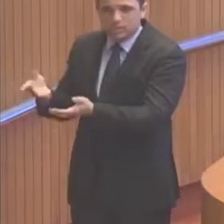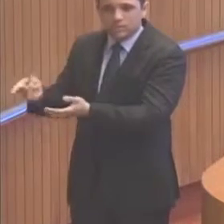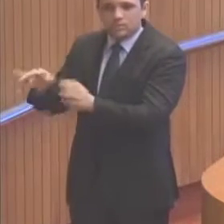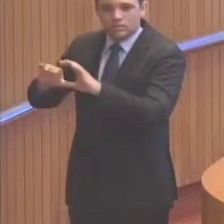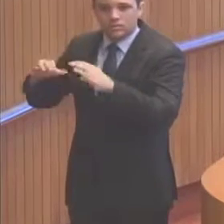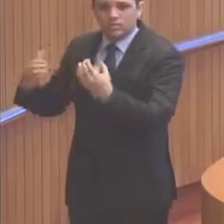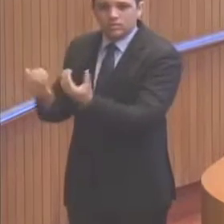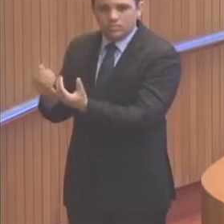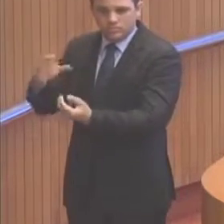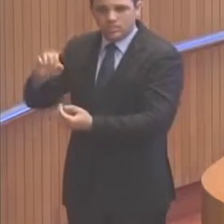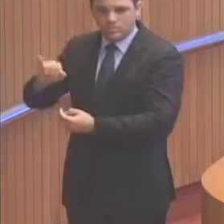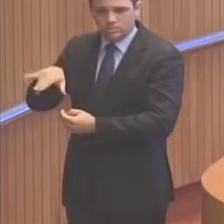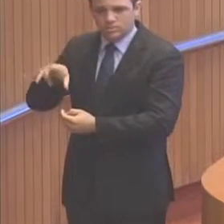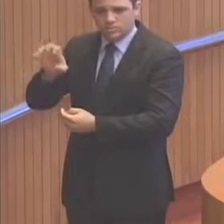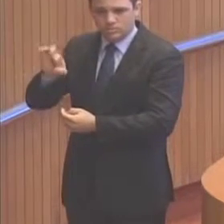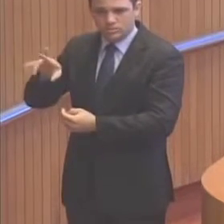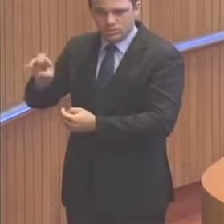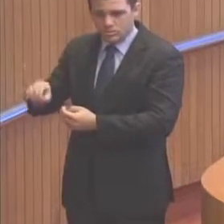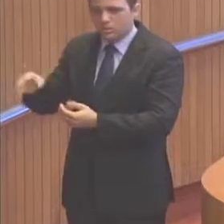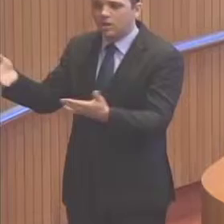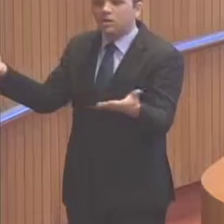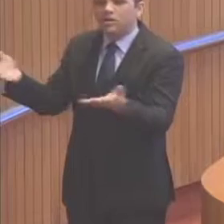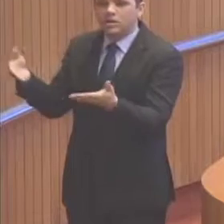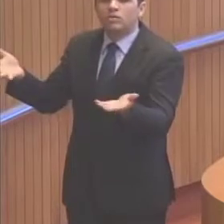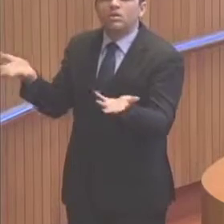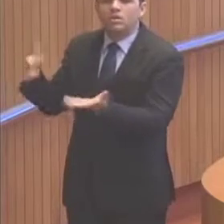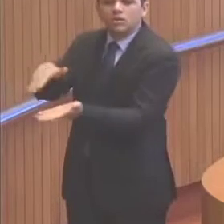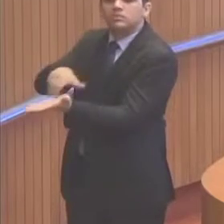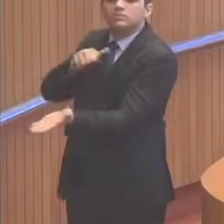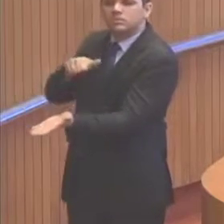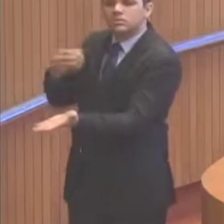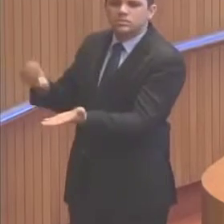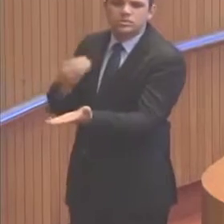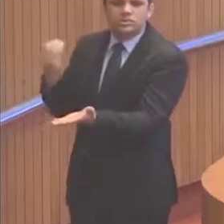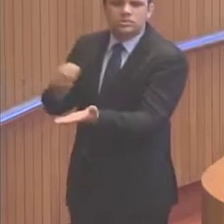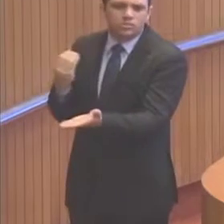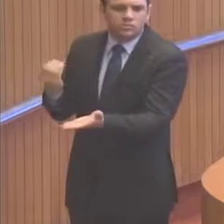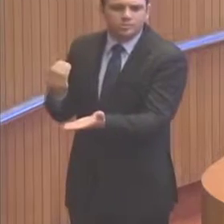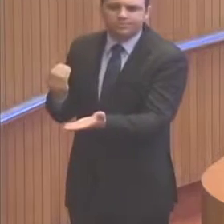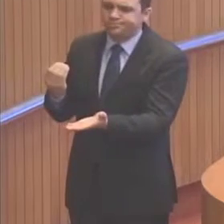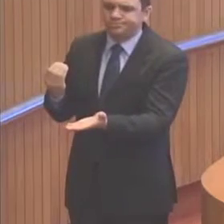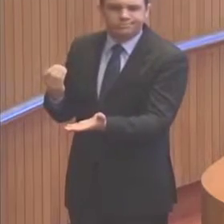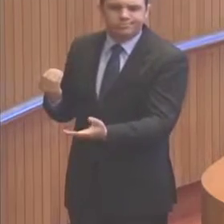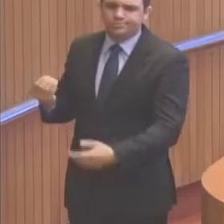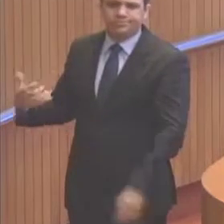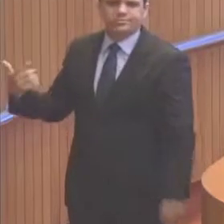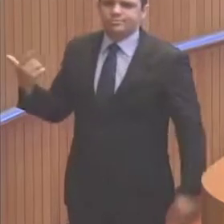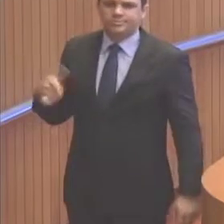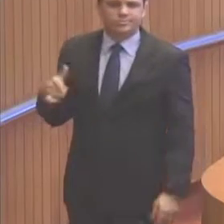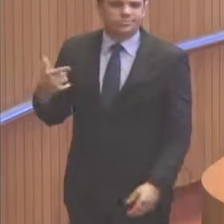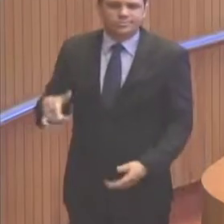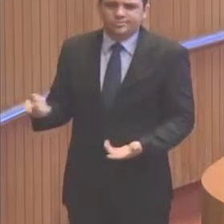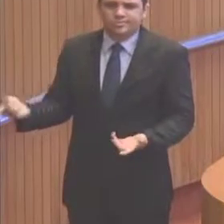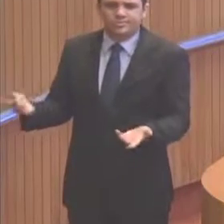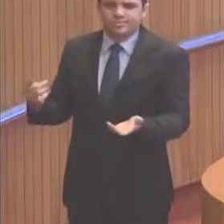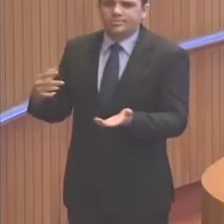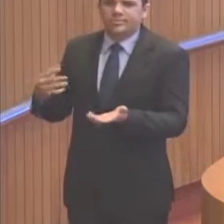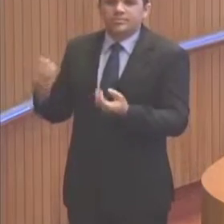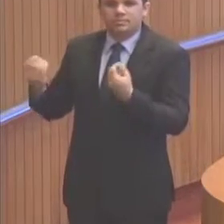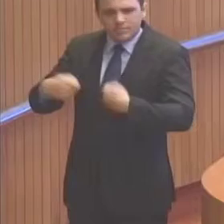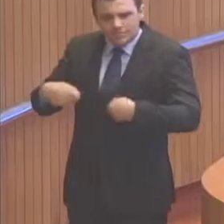comunidade do Cajueiro, agora resolve retirar? Não tem sentido. É preciso que se discuta.